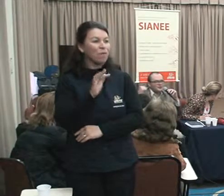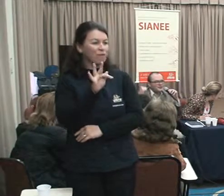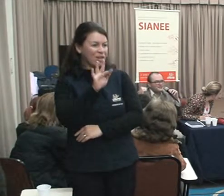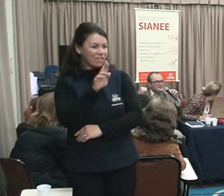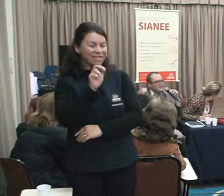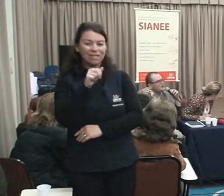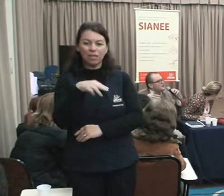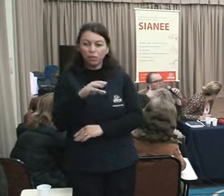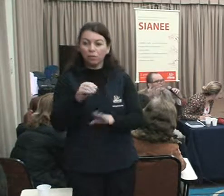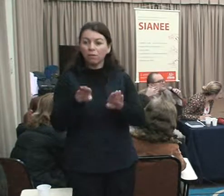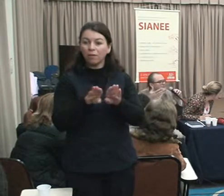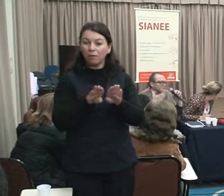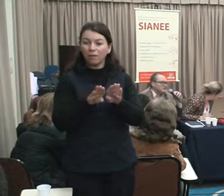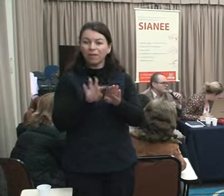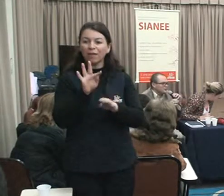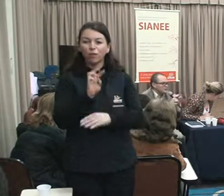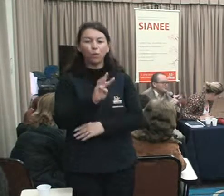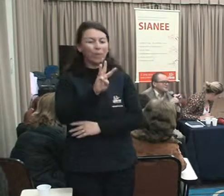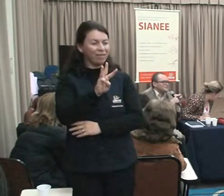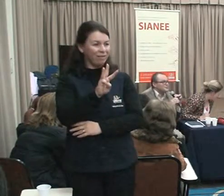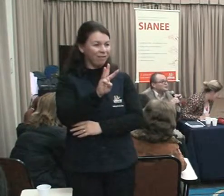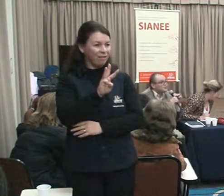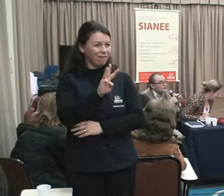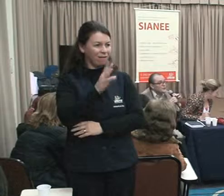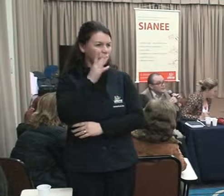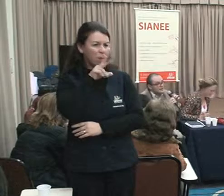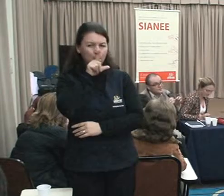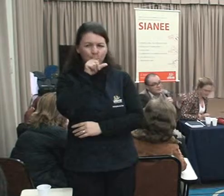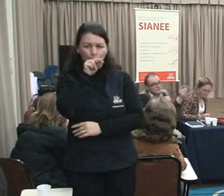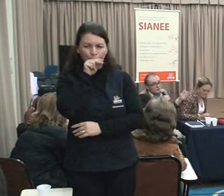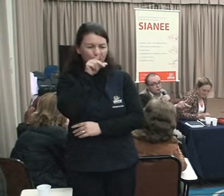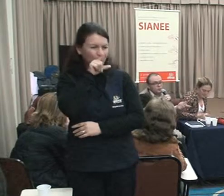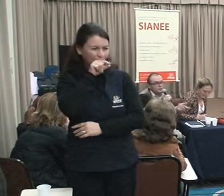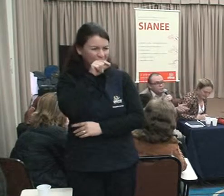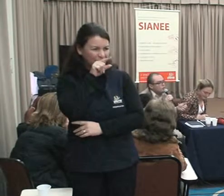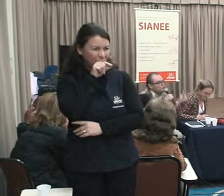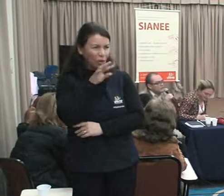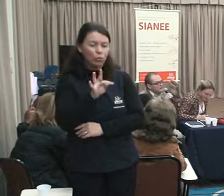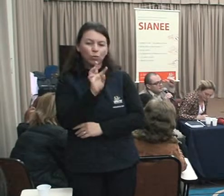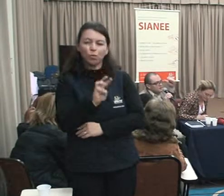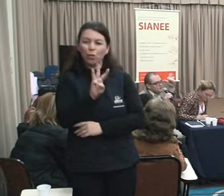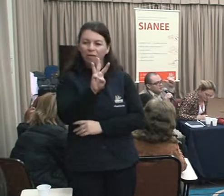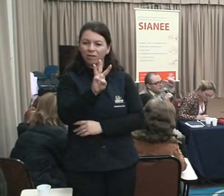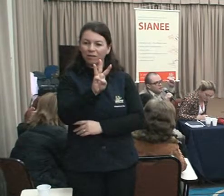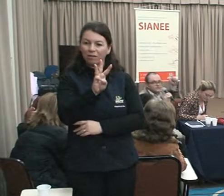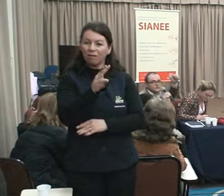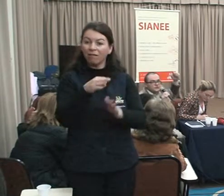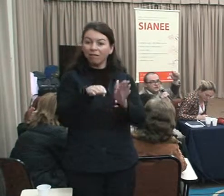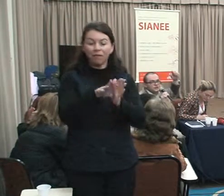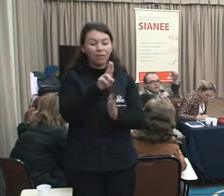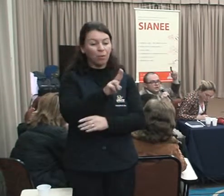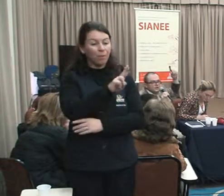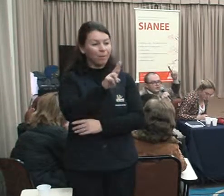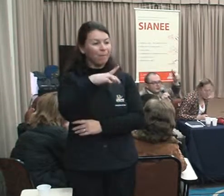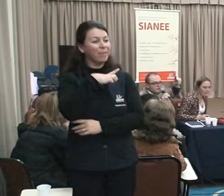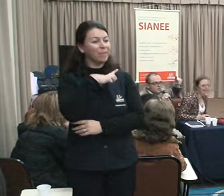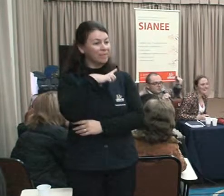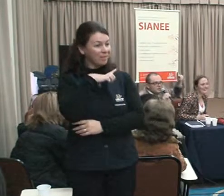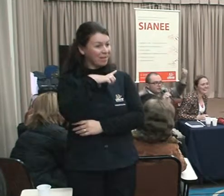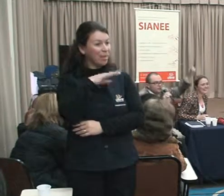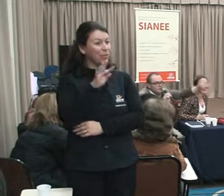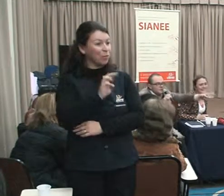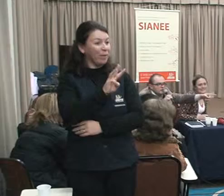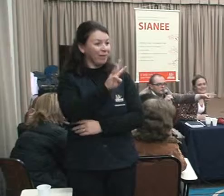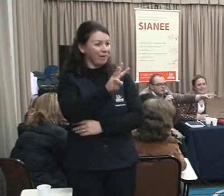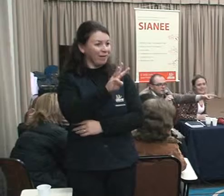comunicação, mandem as sugestões. Todos conectados. A gente vai fazer o perfil. O Facebook está brigando com a gente. Tem mais